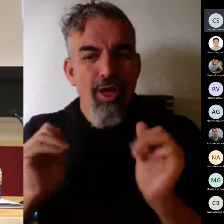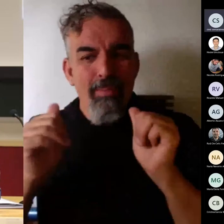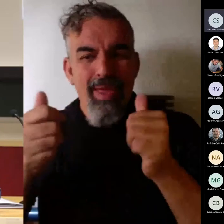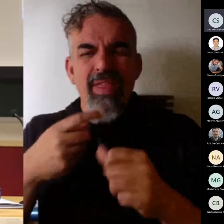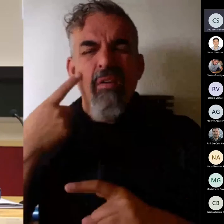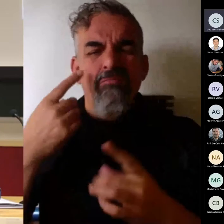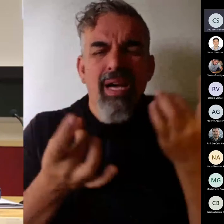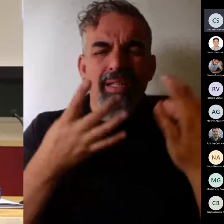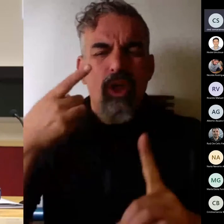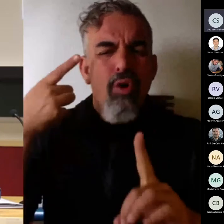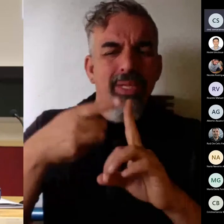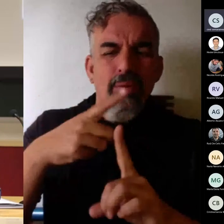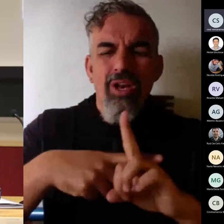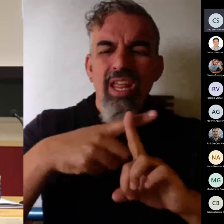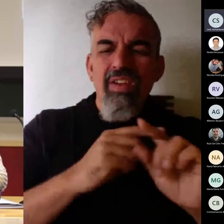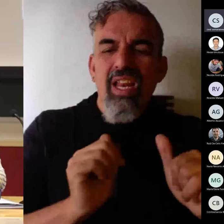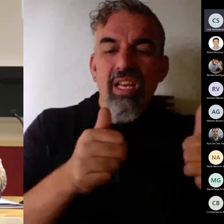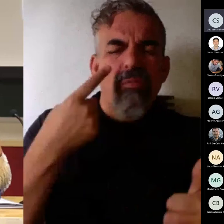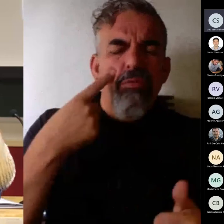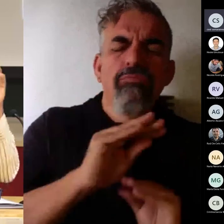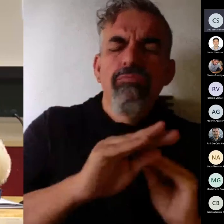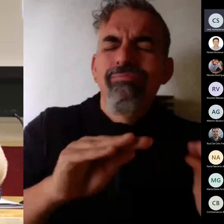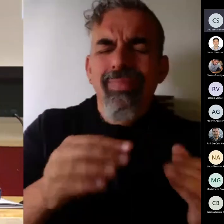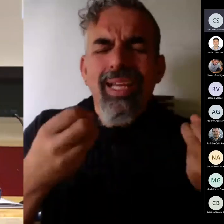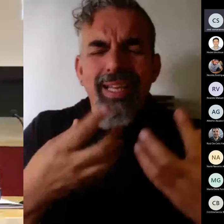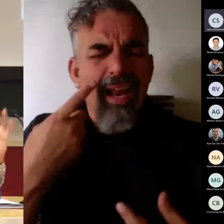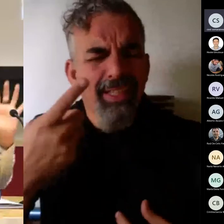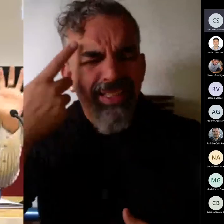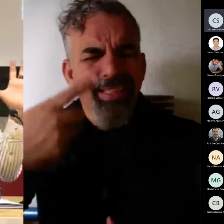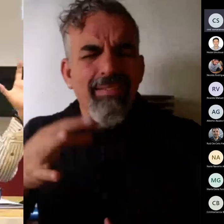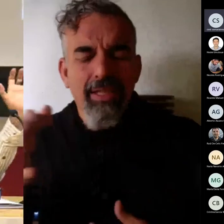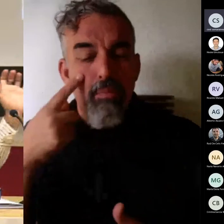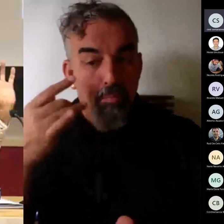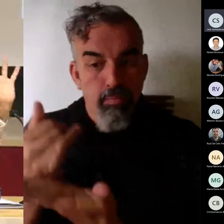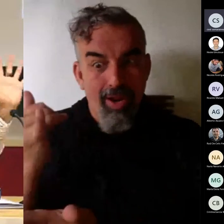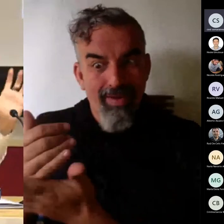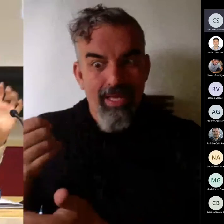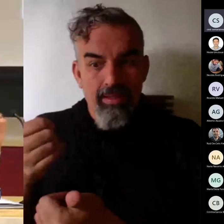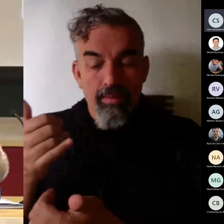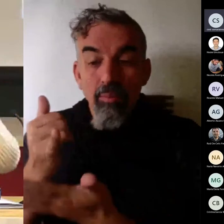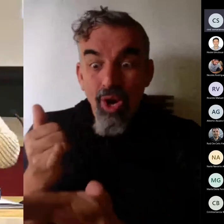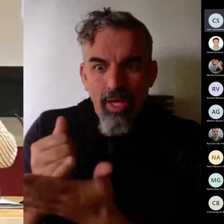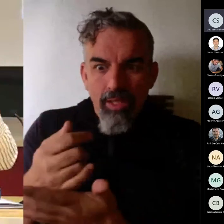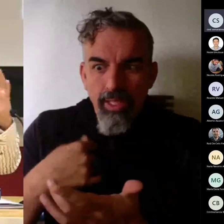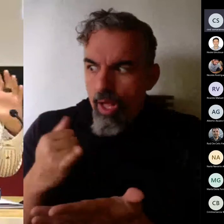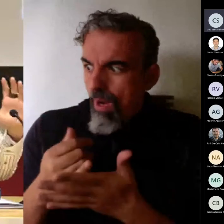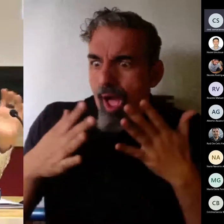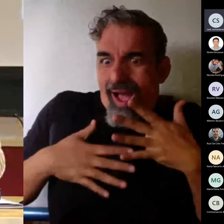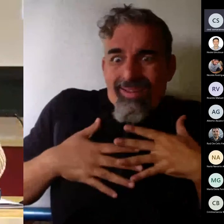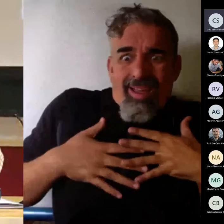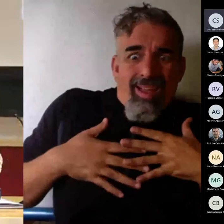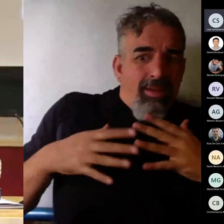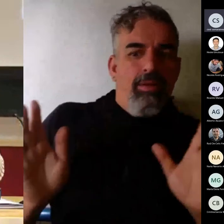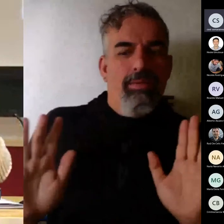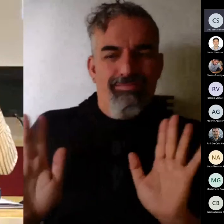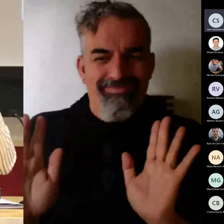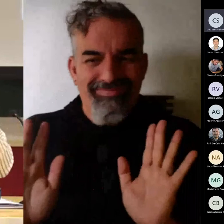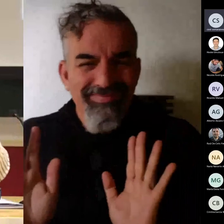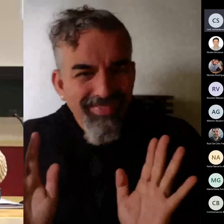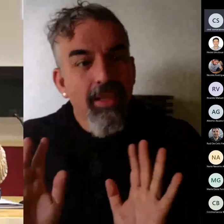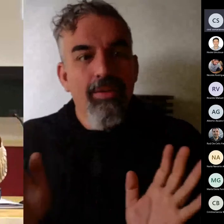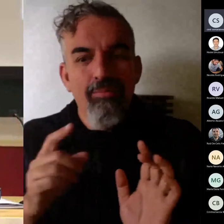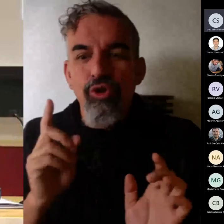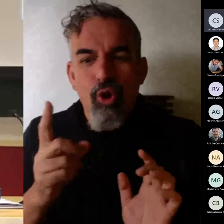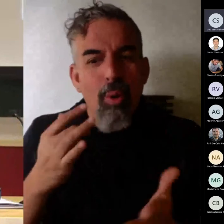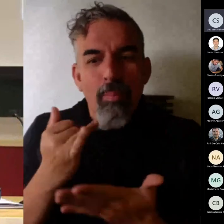cómo estáis qué sabéis de esto vamos a hacer una pequeña prueba ya les dices prueba ya no vale solamente para vosotros os la vais a